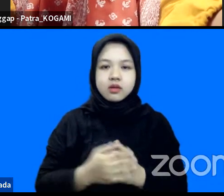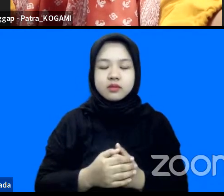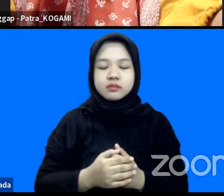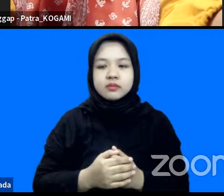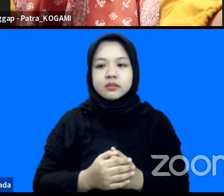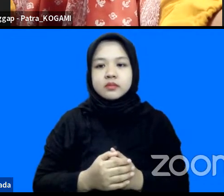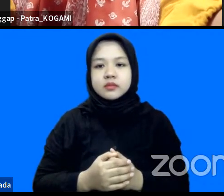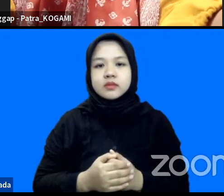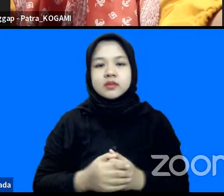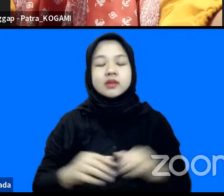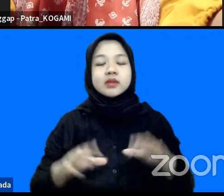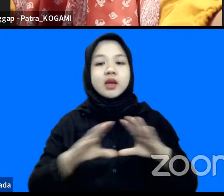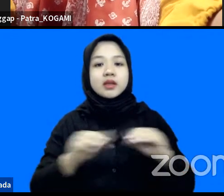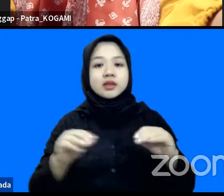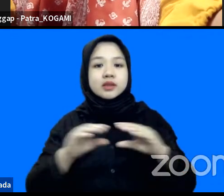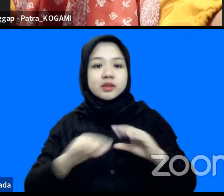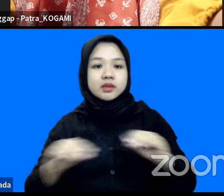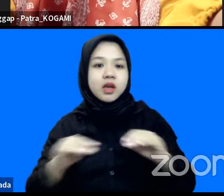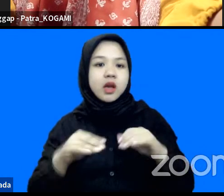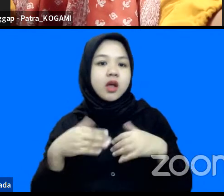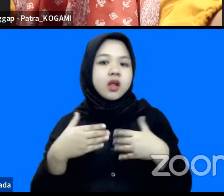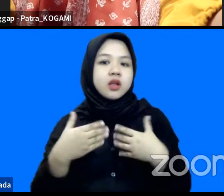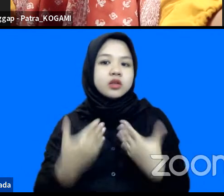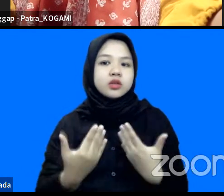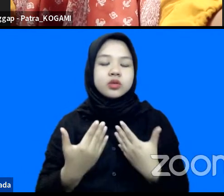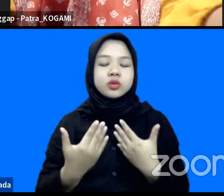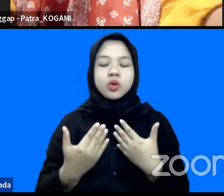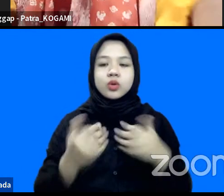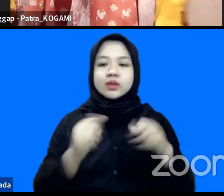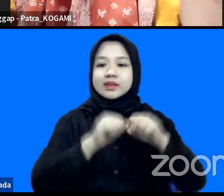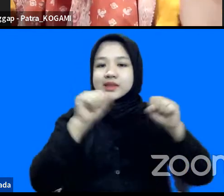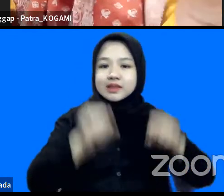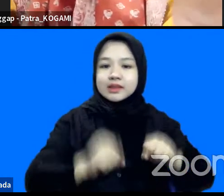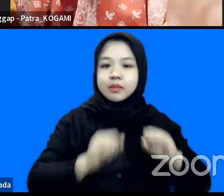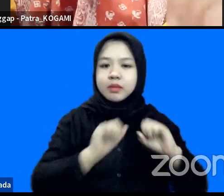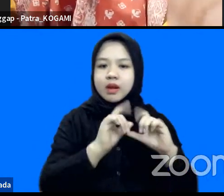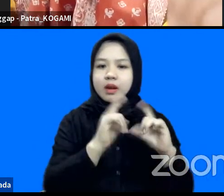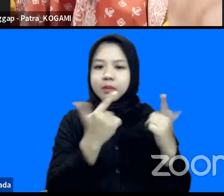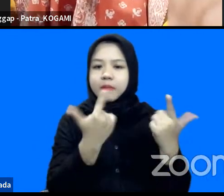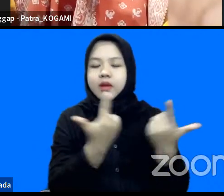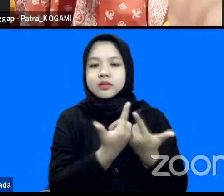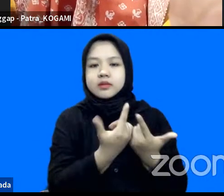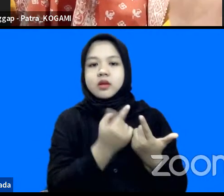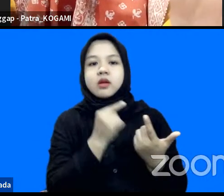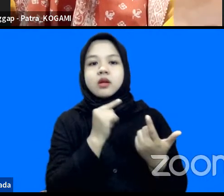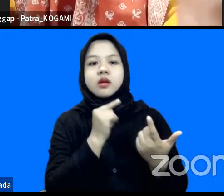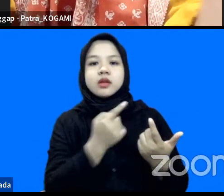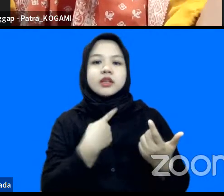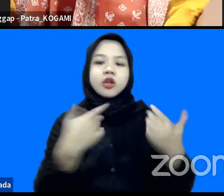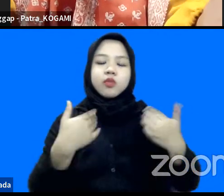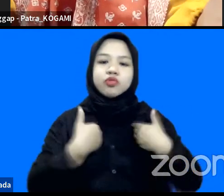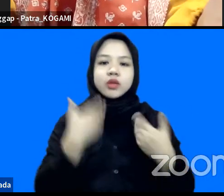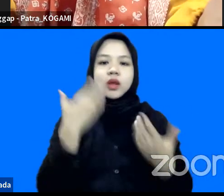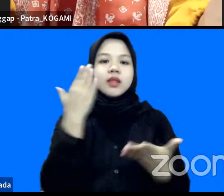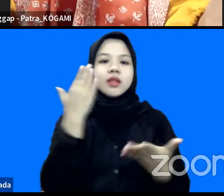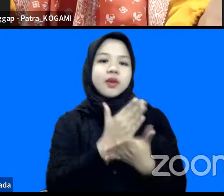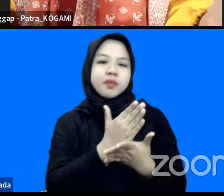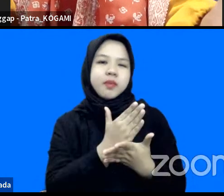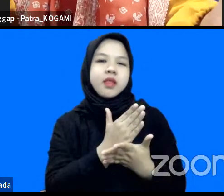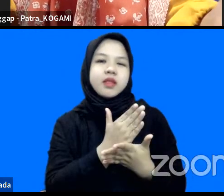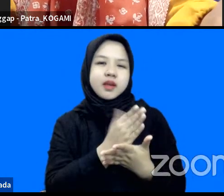pekerja dalam bagian dari sebuah sistem kelembagaan itu kemudian memang memiliki keterbatasan itu